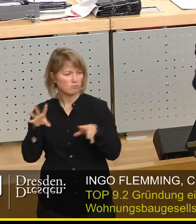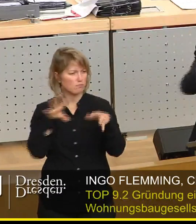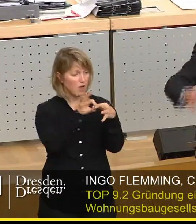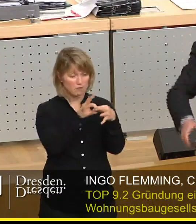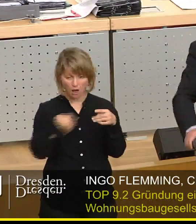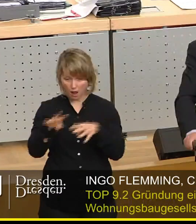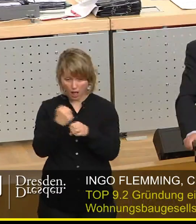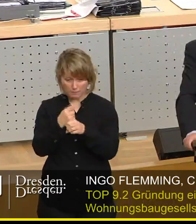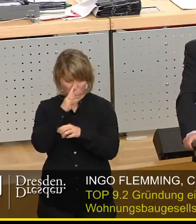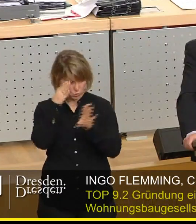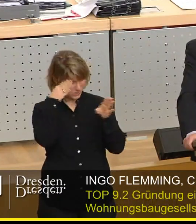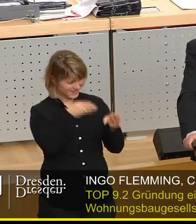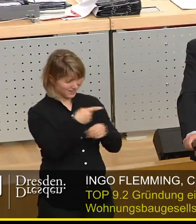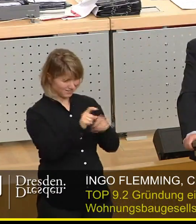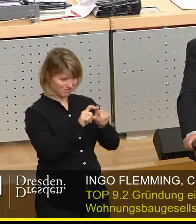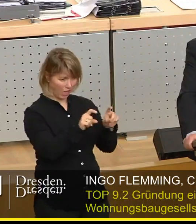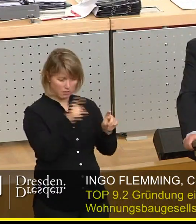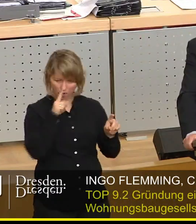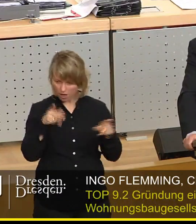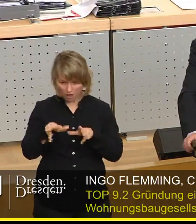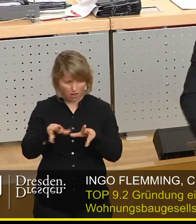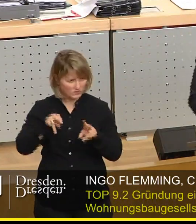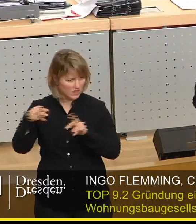nichts mehr anderem zu tun, als mit der Gründung dieser Wohnungsgesellschaft.